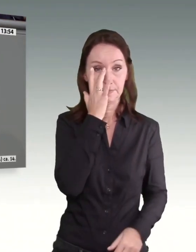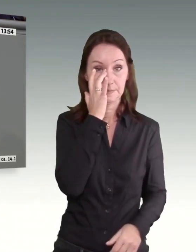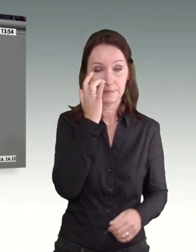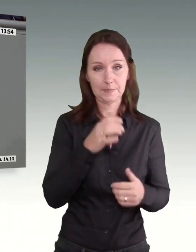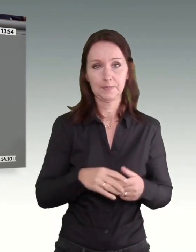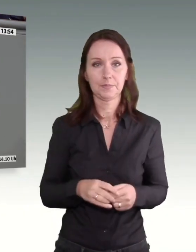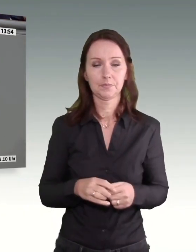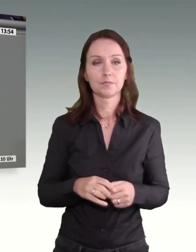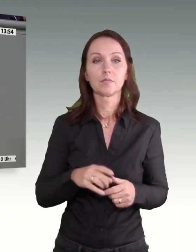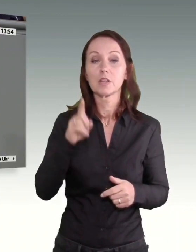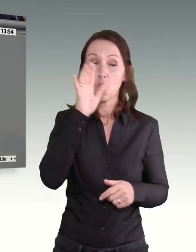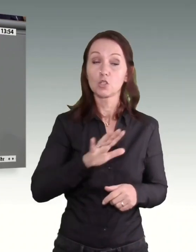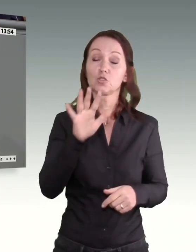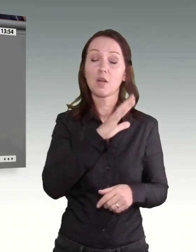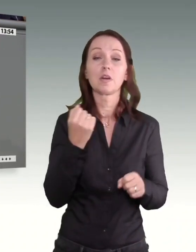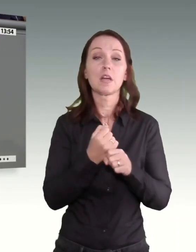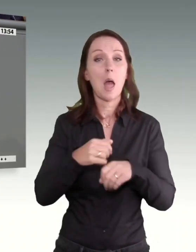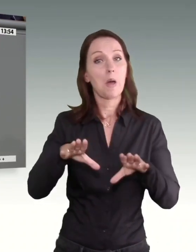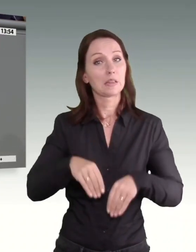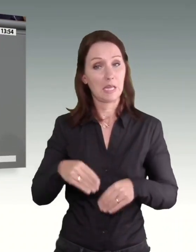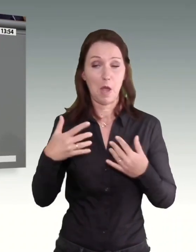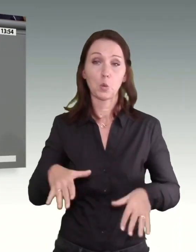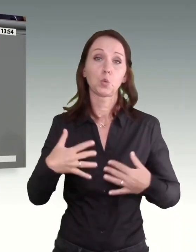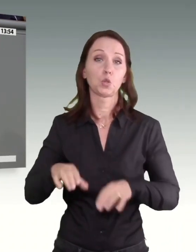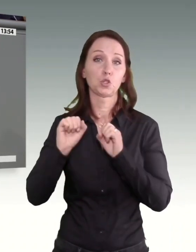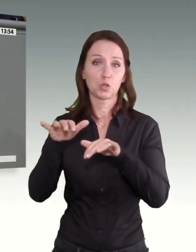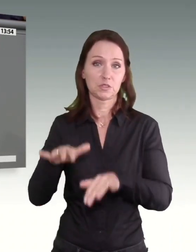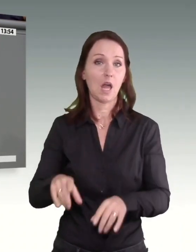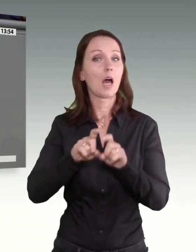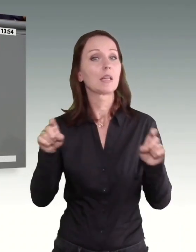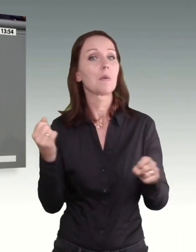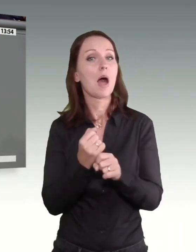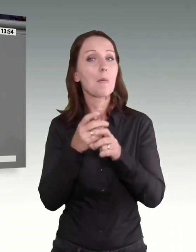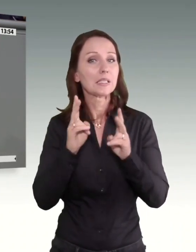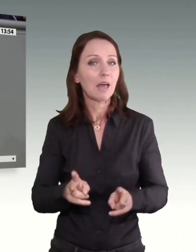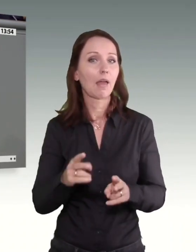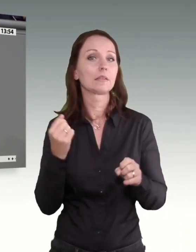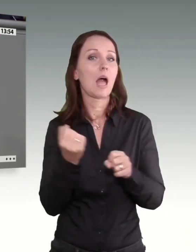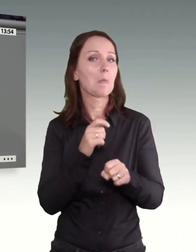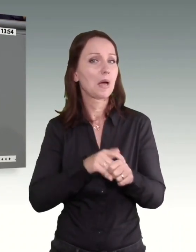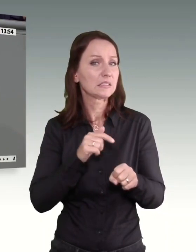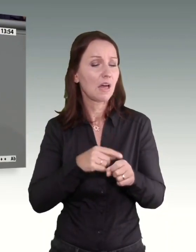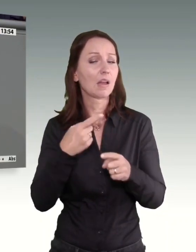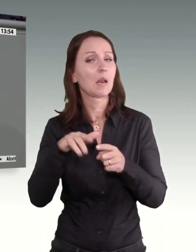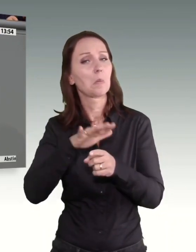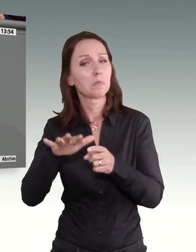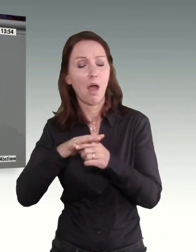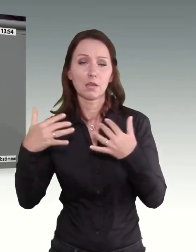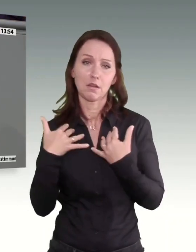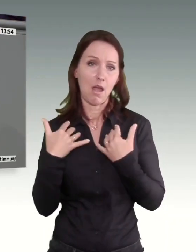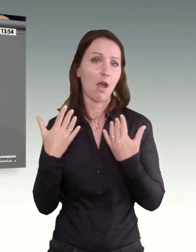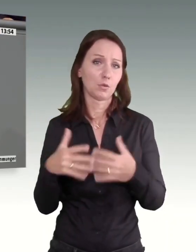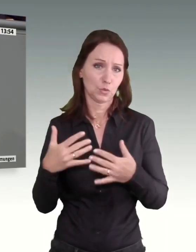umfassenden Arbeitnehmerschutz, sowohl im Arbeitsrecht als auch bei der Arbeitszeit und in vielen anderen Bereichen. Und wir haben eine